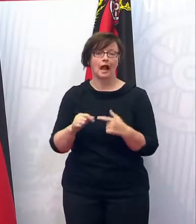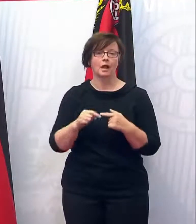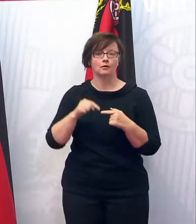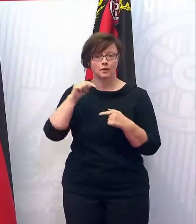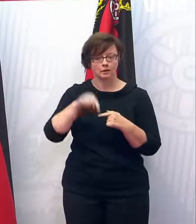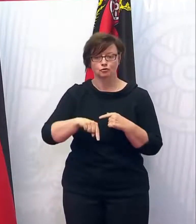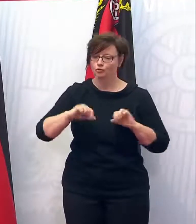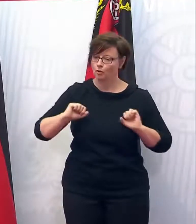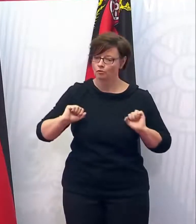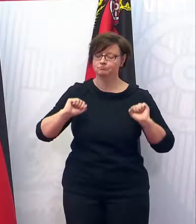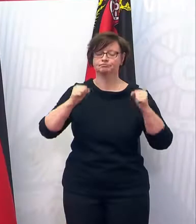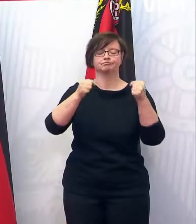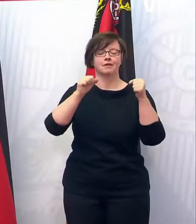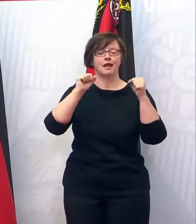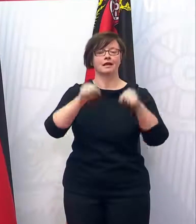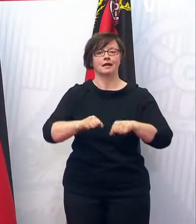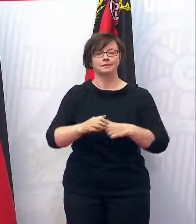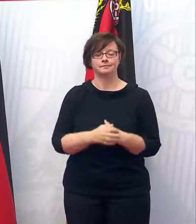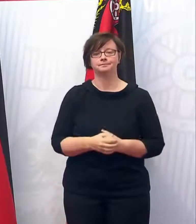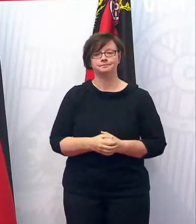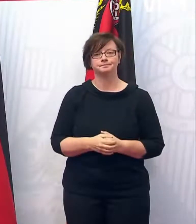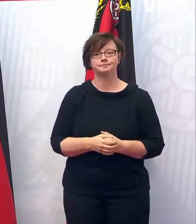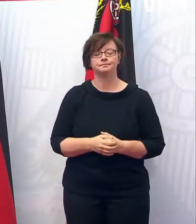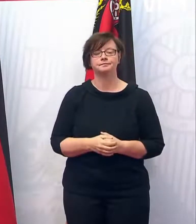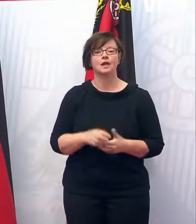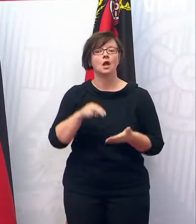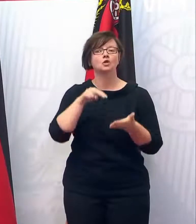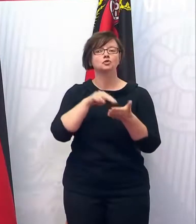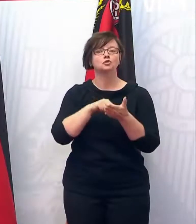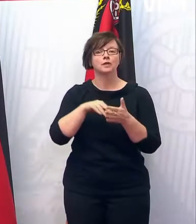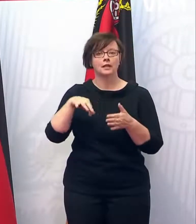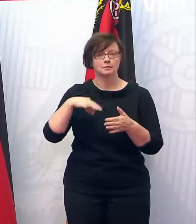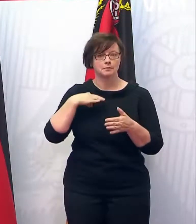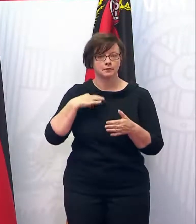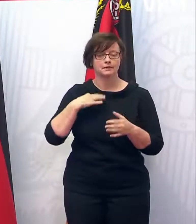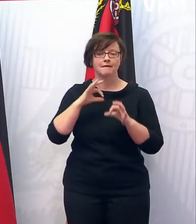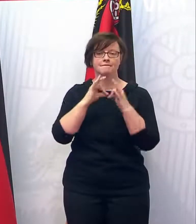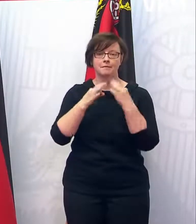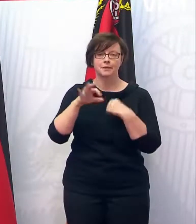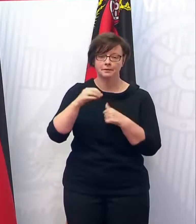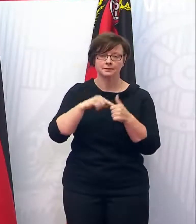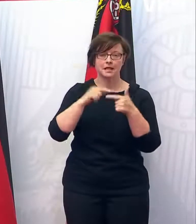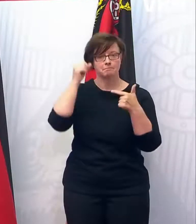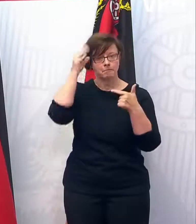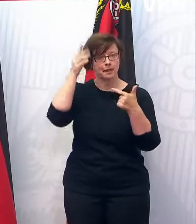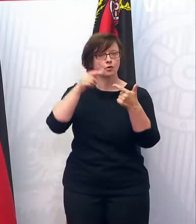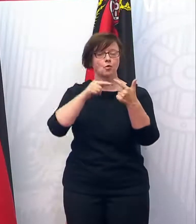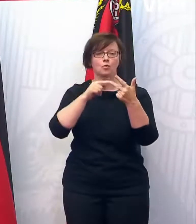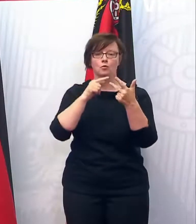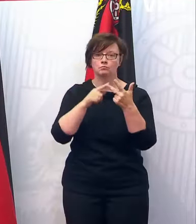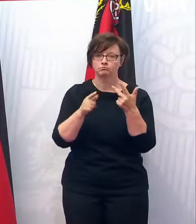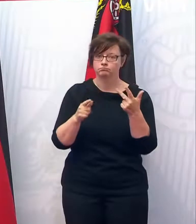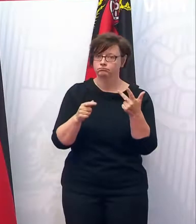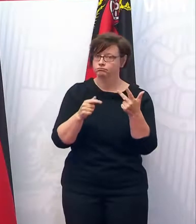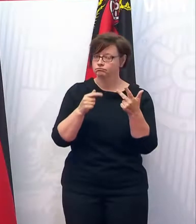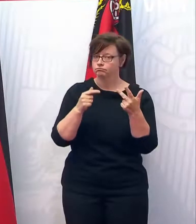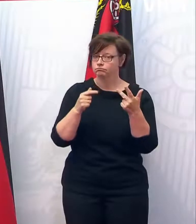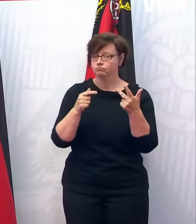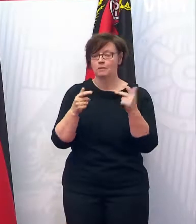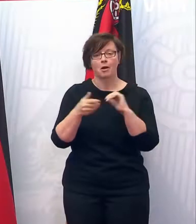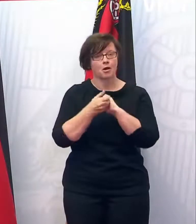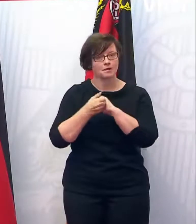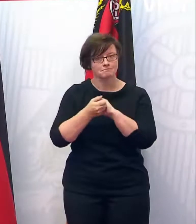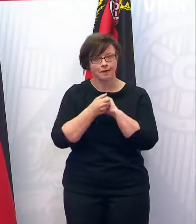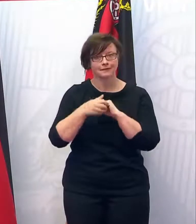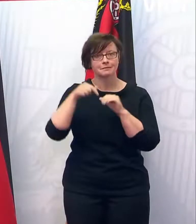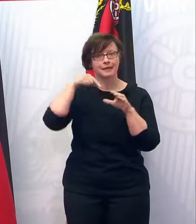ins Doing eintreten können. Die zuständigen Ministerien, das ist das Familienministerium, das Bildungsministerium, aber auch gemeinsam